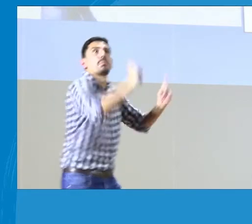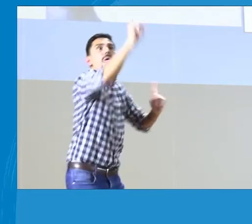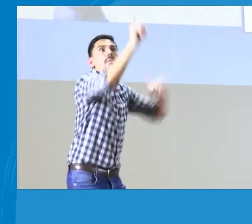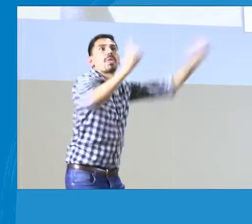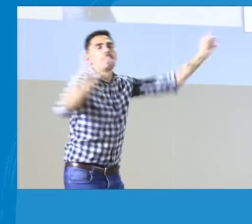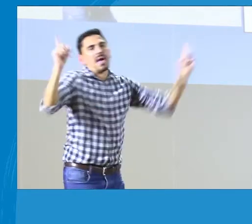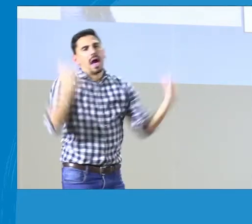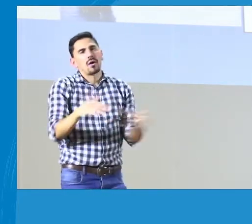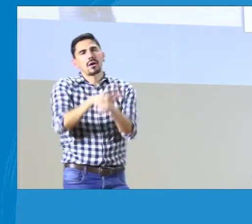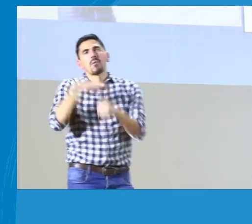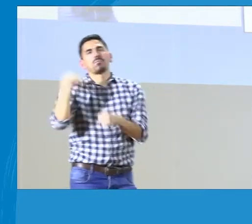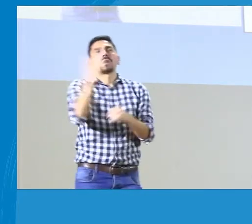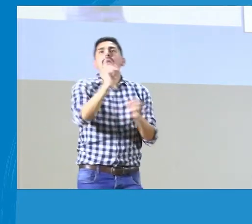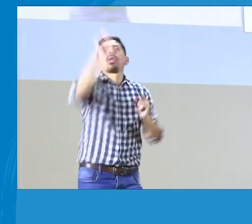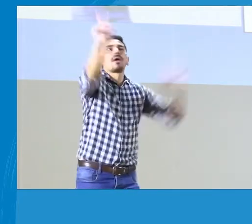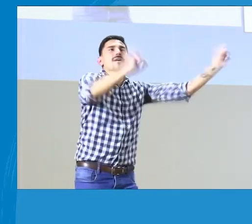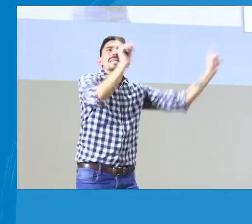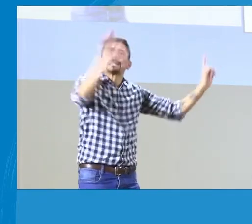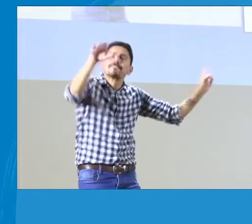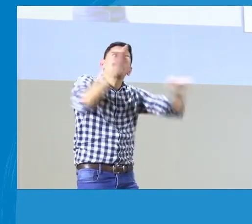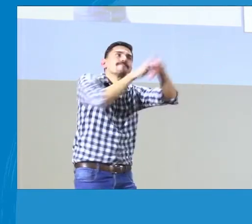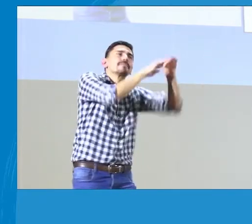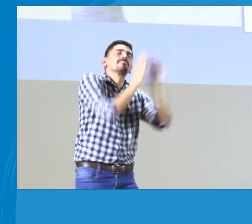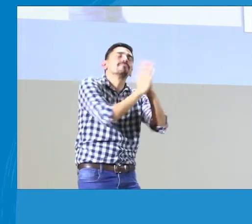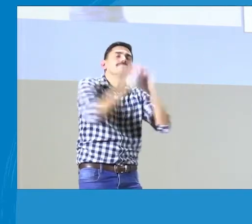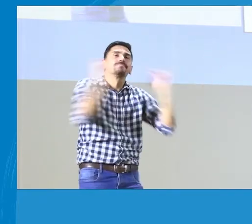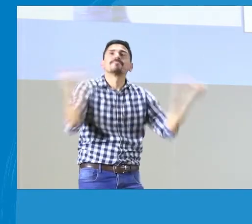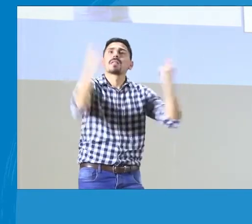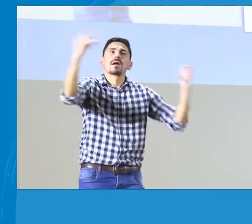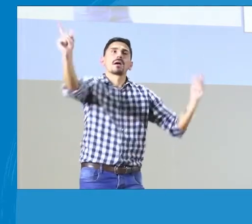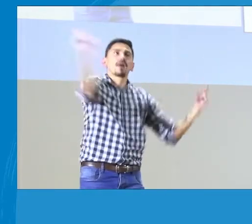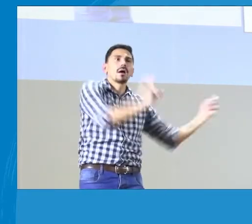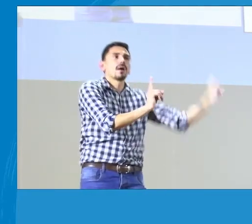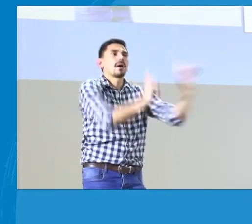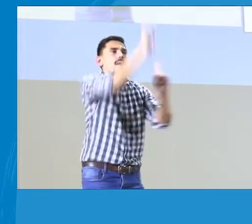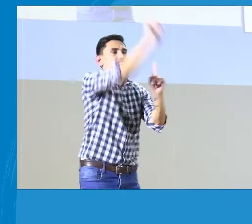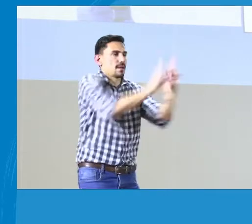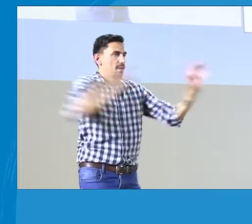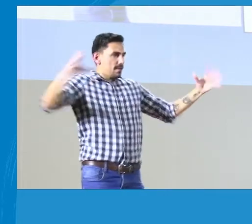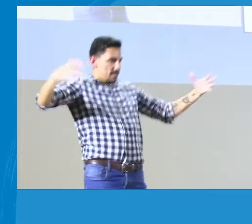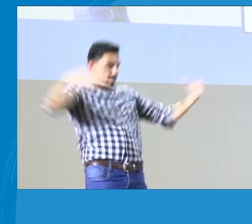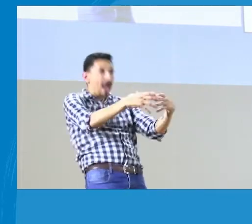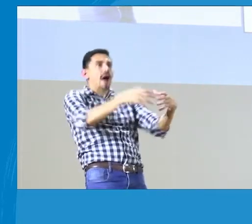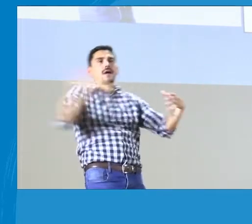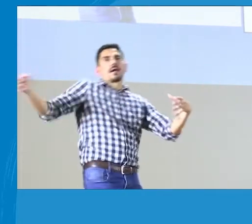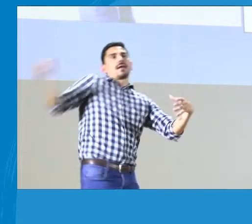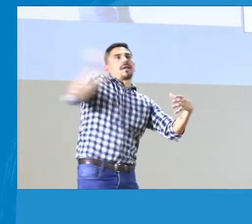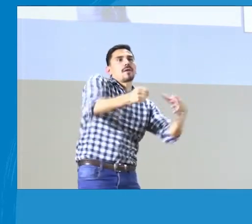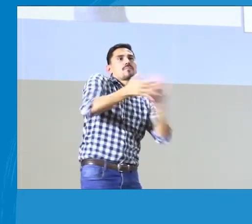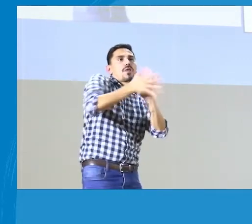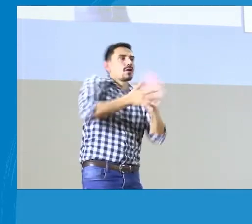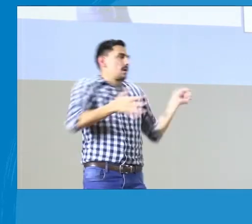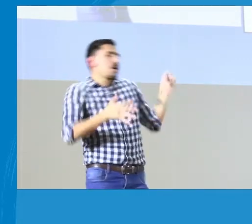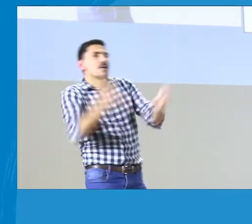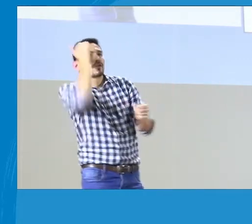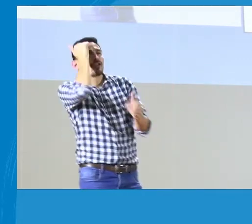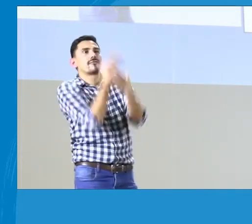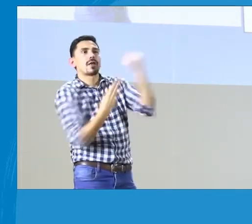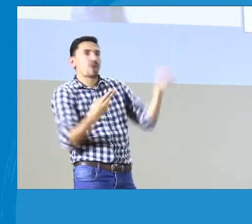todos vamos a estar allí y vamos a estar en el mismo espacio. La idea es que se haga la oferta en un solo lugar donde